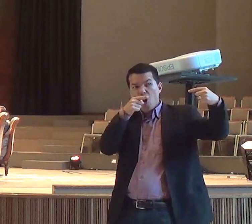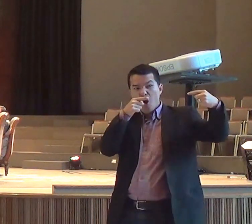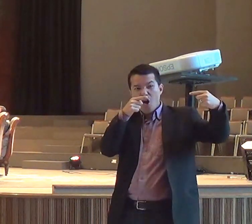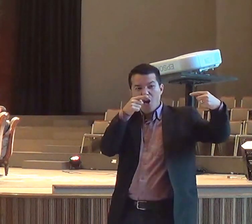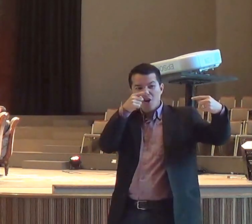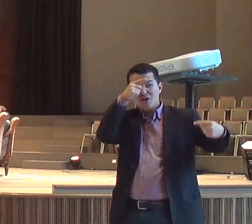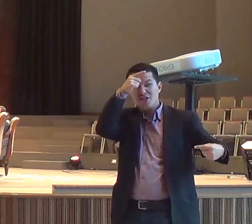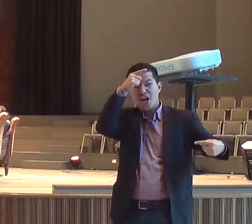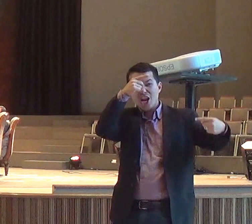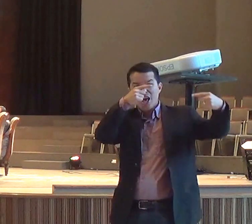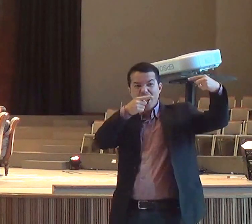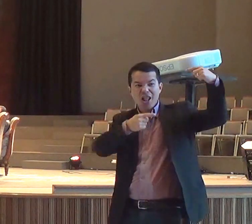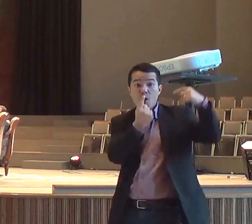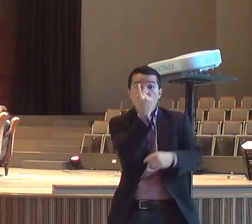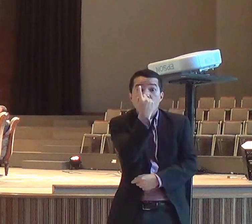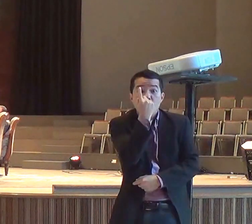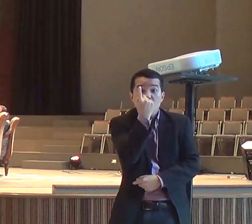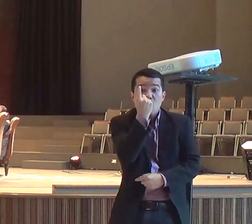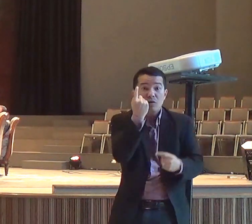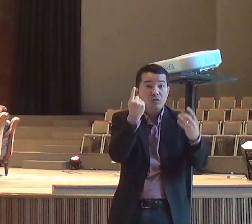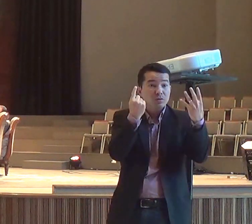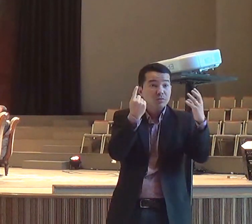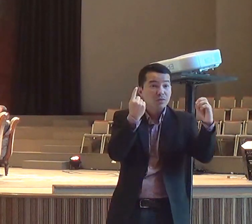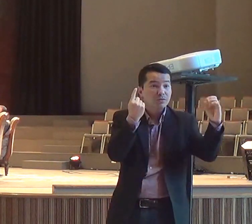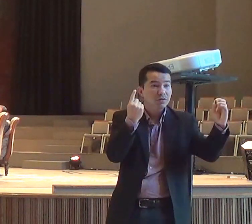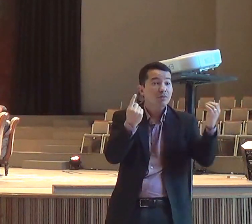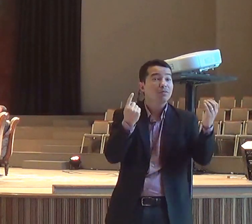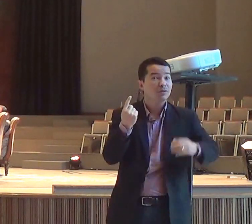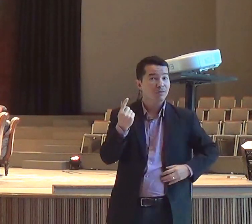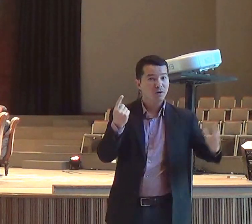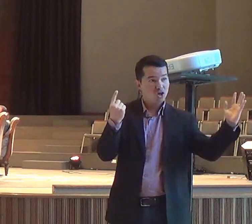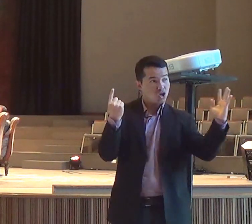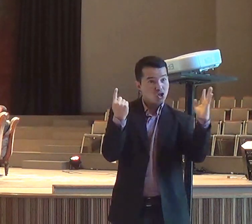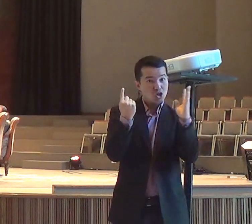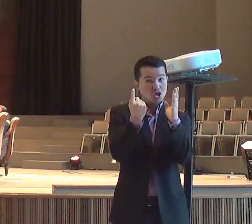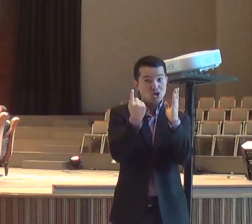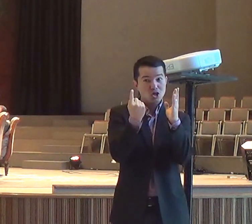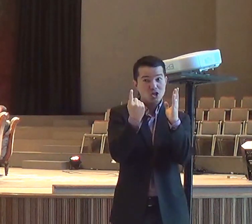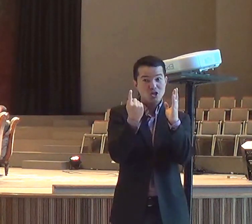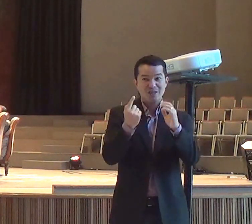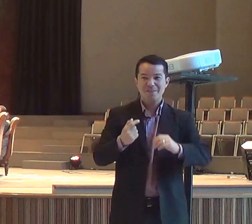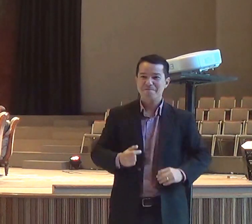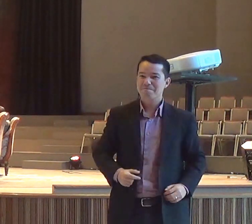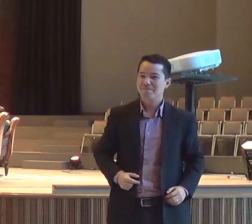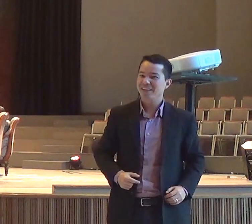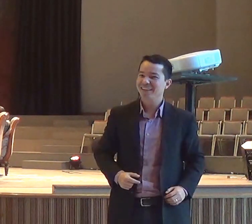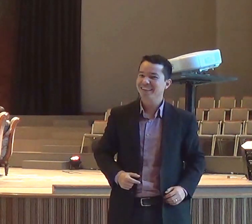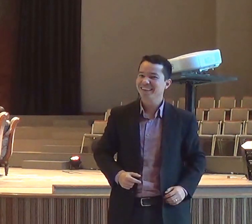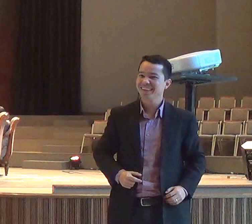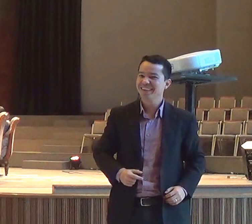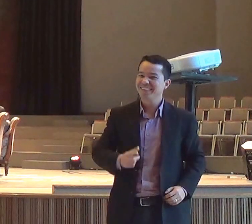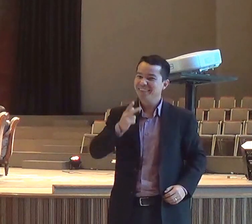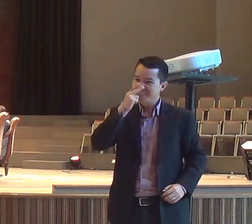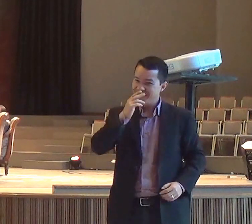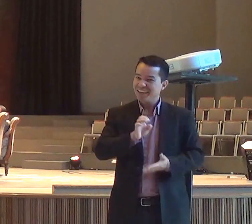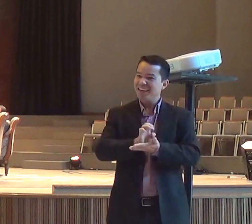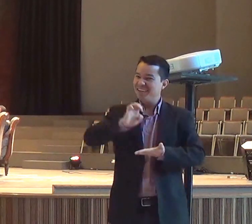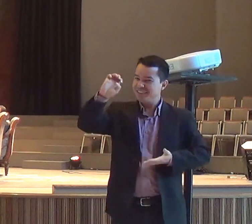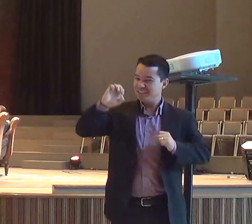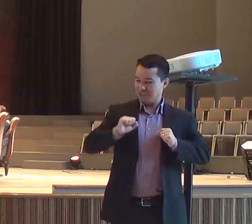nós vamos fazer, eu vou reconstruir o altar de Deus, e eles vão fazer o altar de Baal, e eles vão